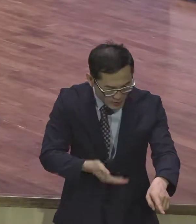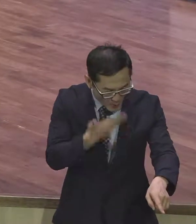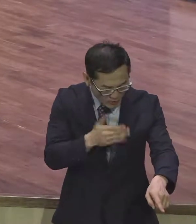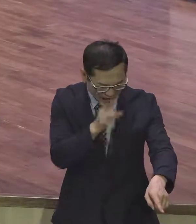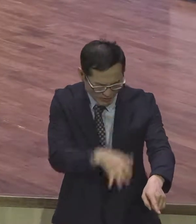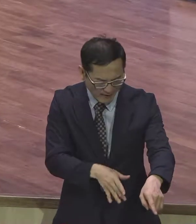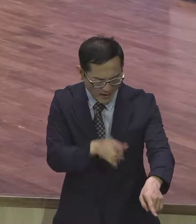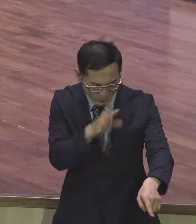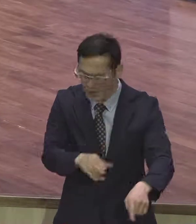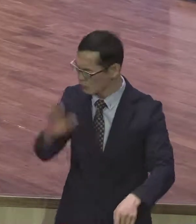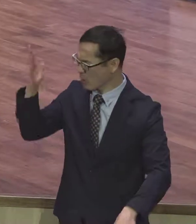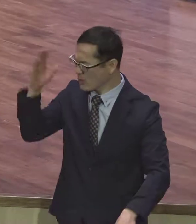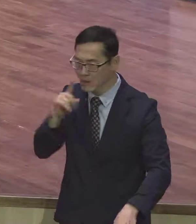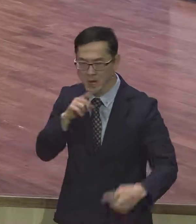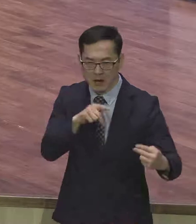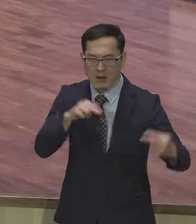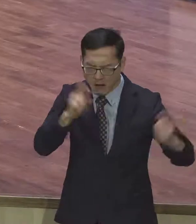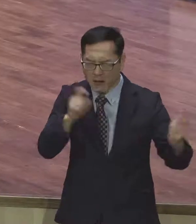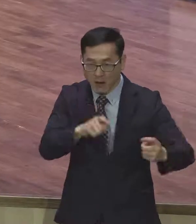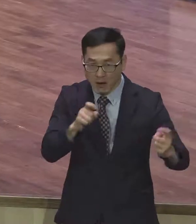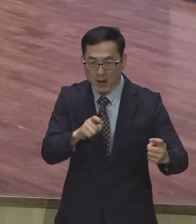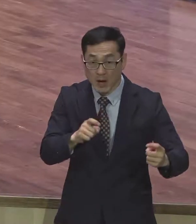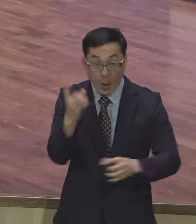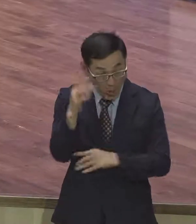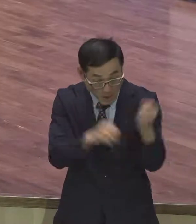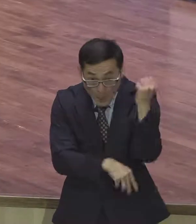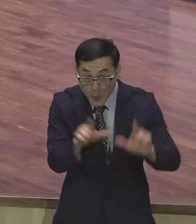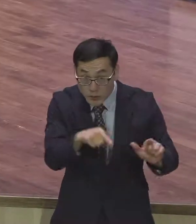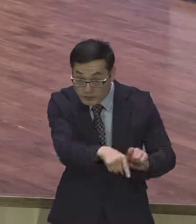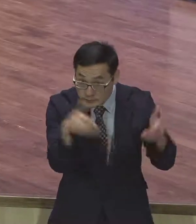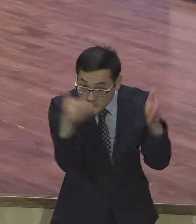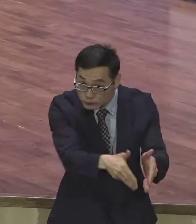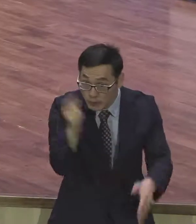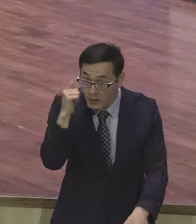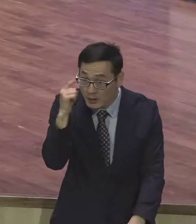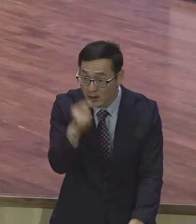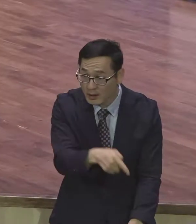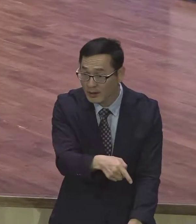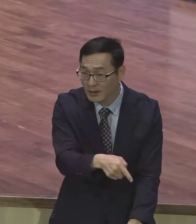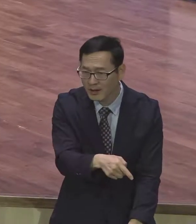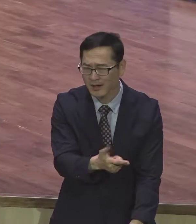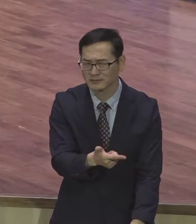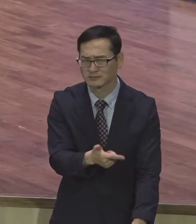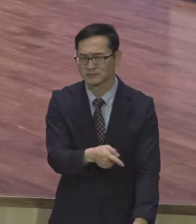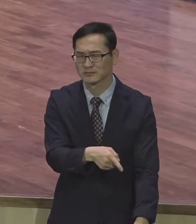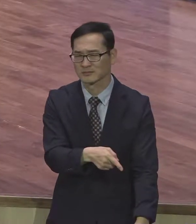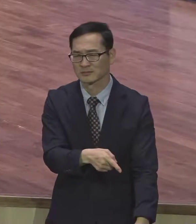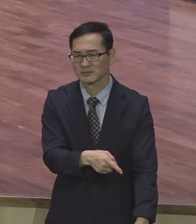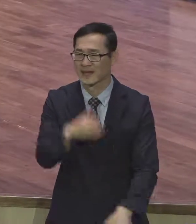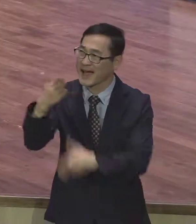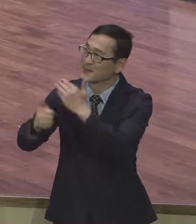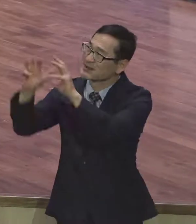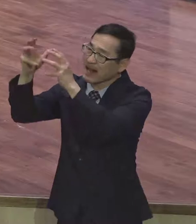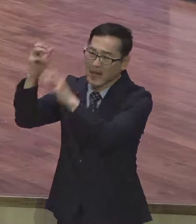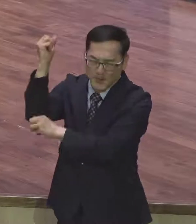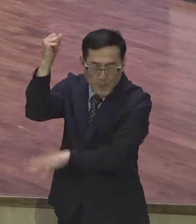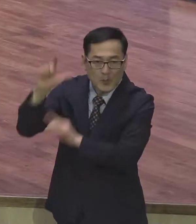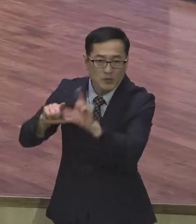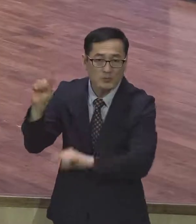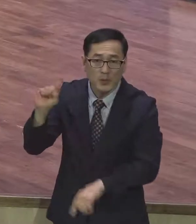갈등하고 싸웠다 말이에요. 그게 본질이 아닌데. 그것이 아니다. 하나님의 나라의 본질이 무엇이라고 말했어요. 바로